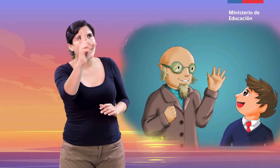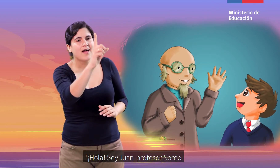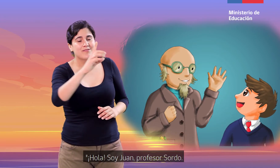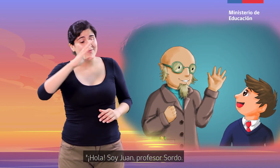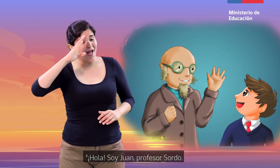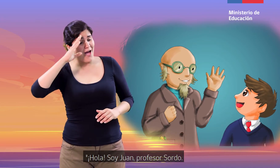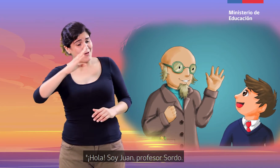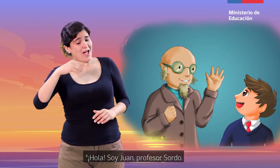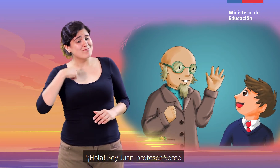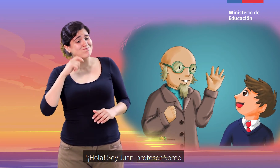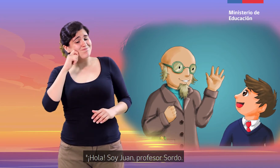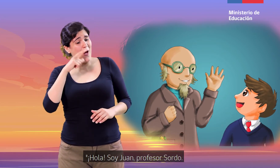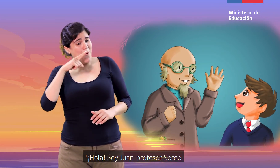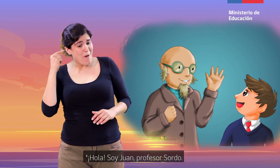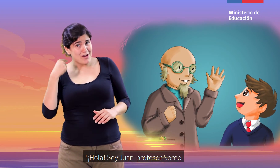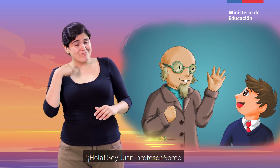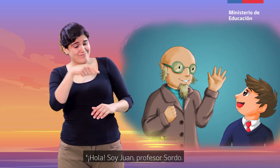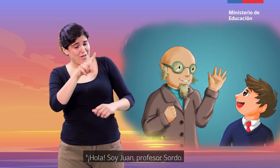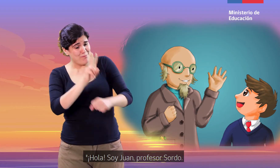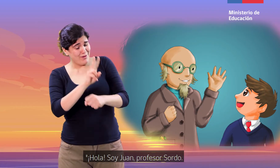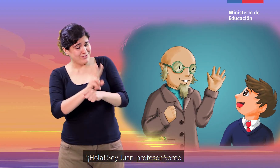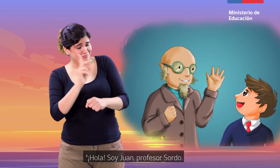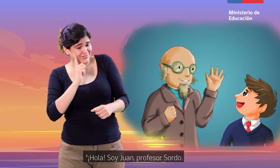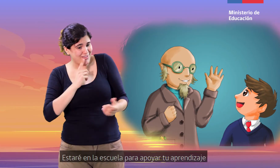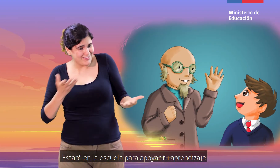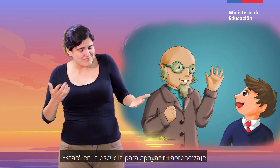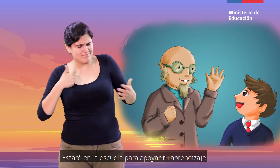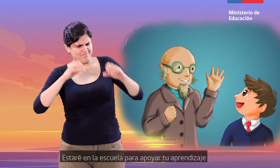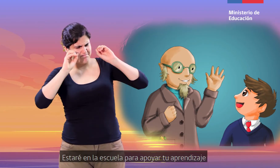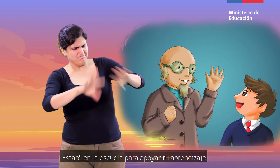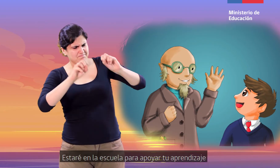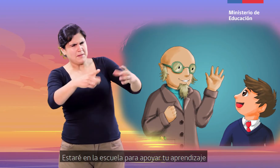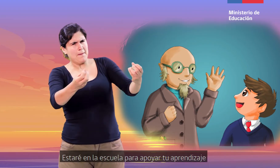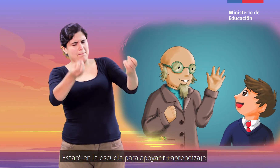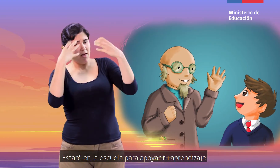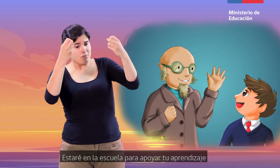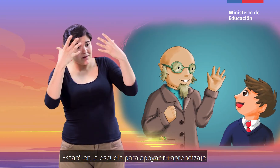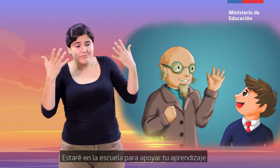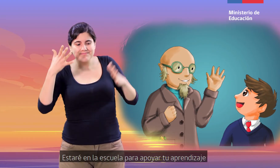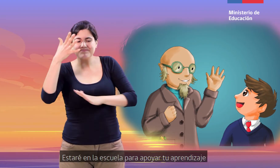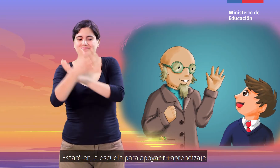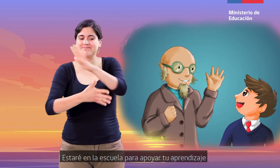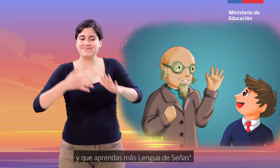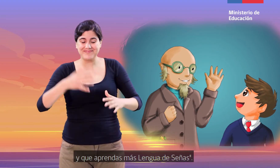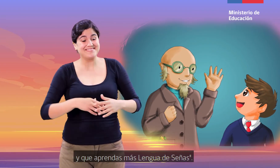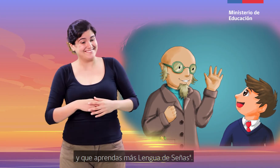Hola, soy Juan, profesor sordo. Estaré en la escuela para apoyar tu aprendizaje y que aprendas